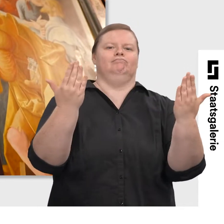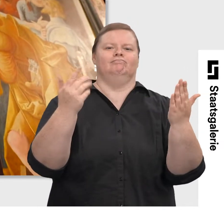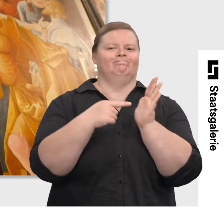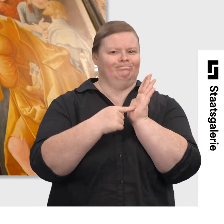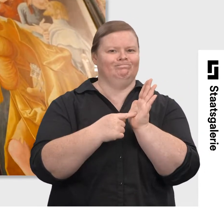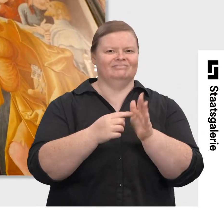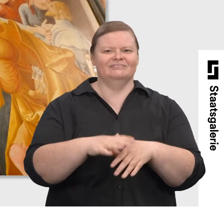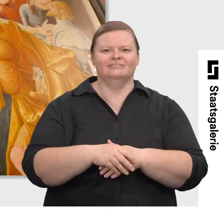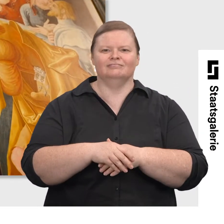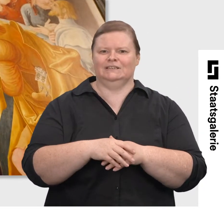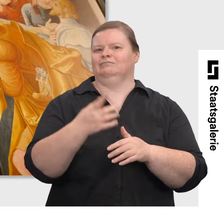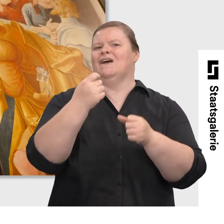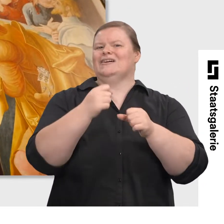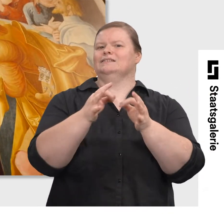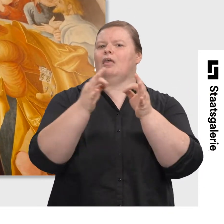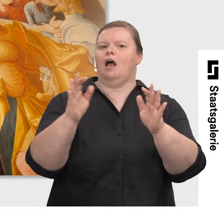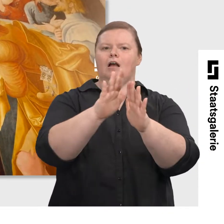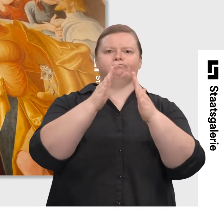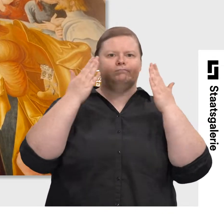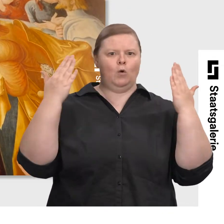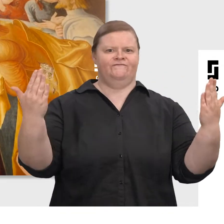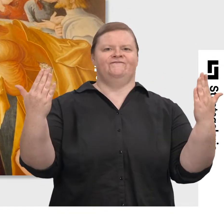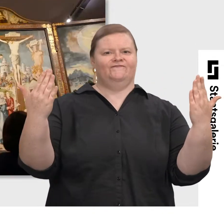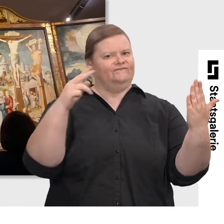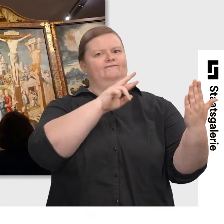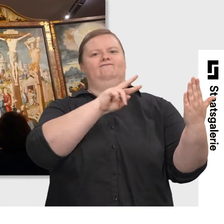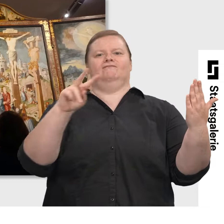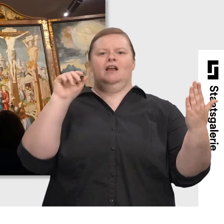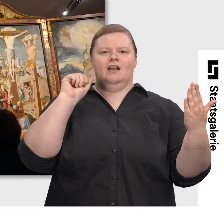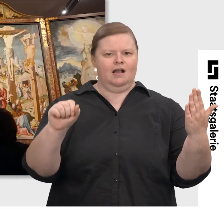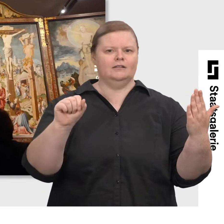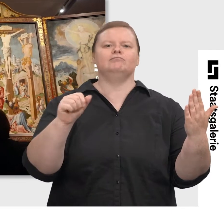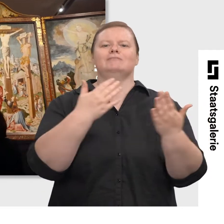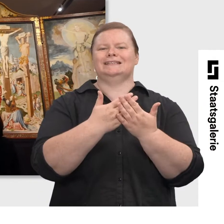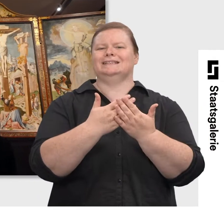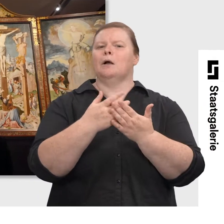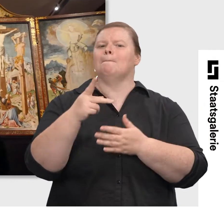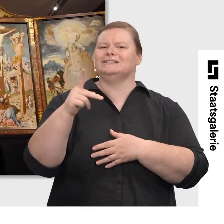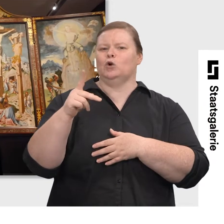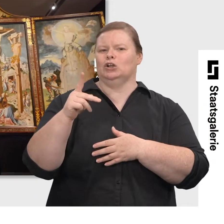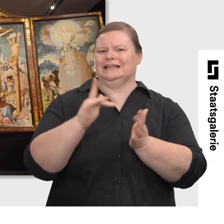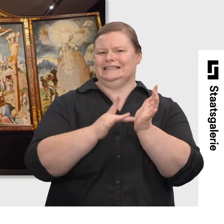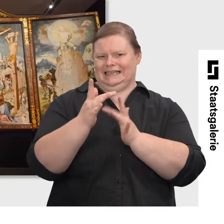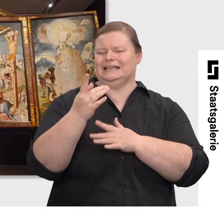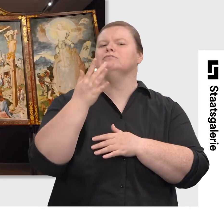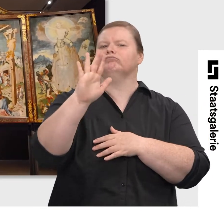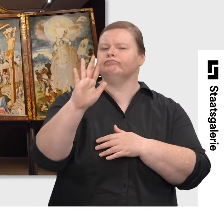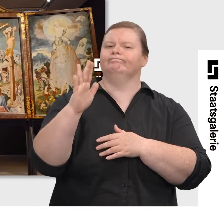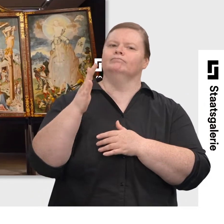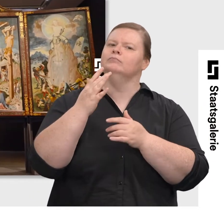Sie sehen hier die Festtagsseite, also den geöffneten Zustand. Sie sehen hier die Passion Christi, bildmalerisch